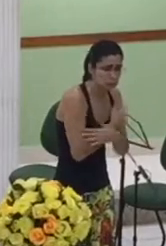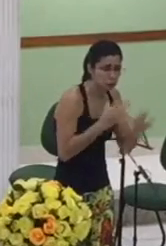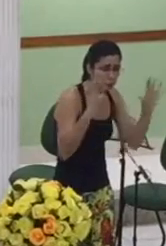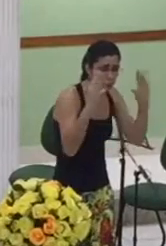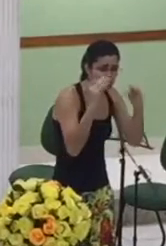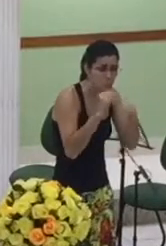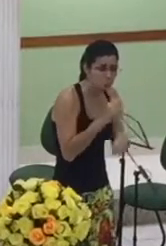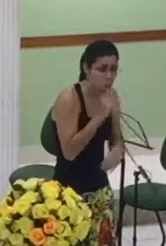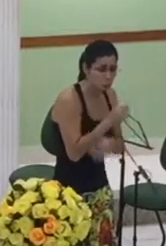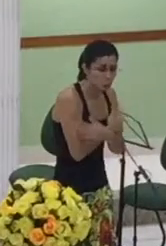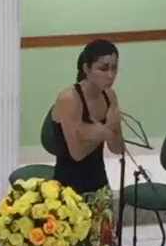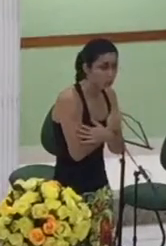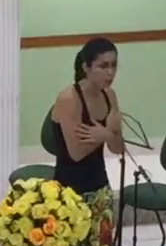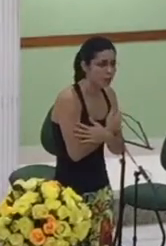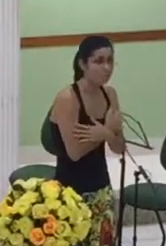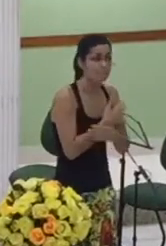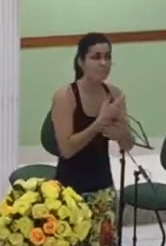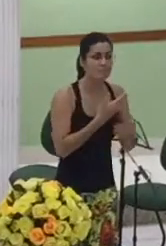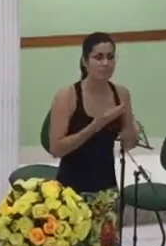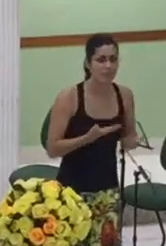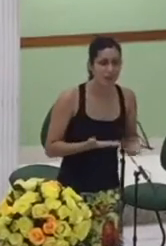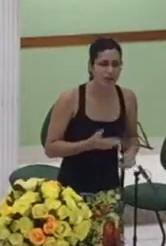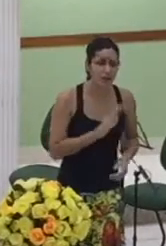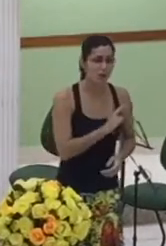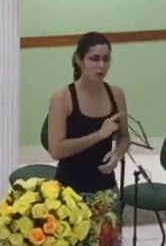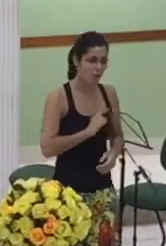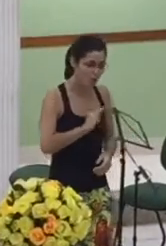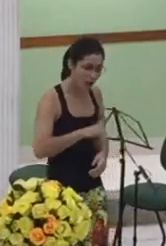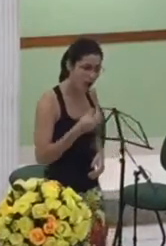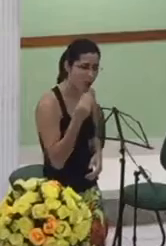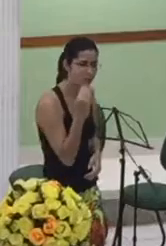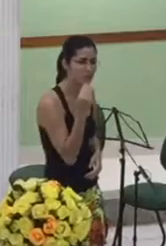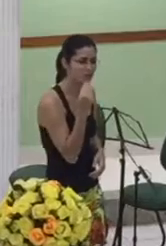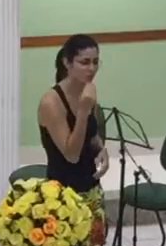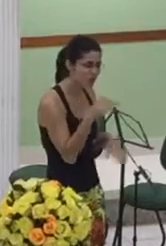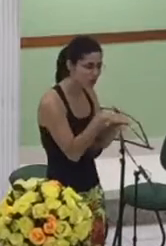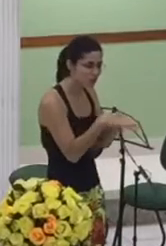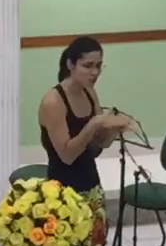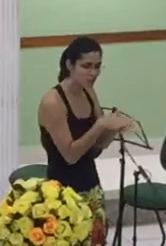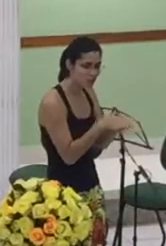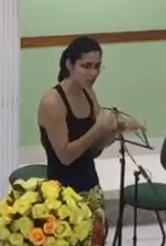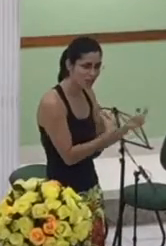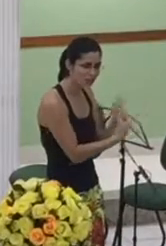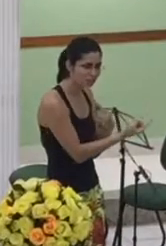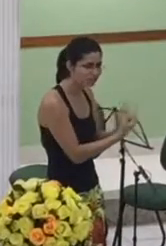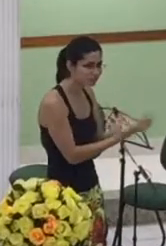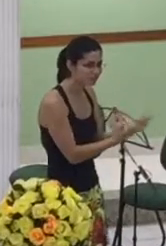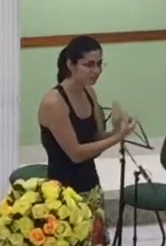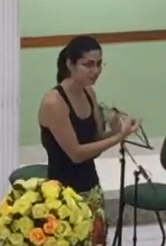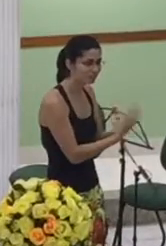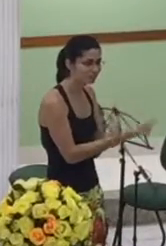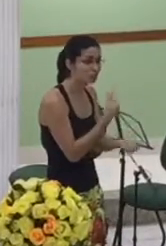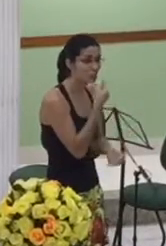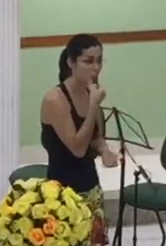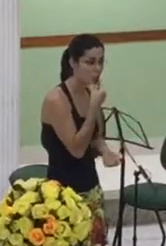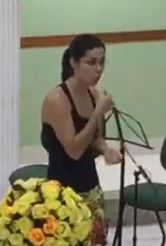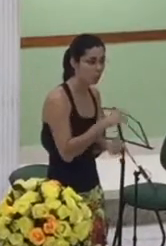começa a ter uma conversa com ele longe de toda festividade longe de tudo de todas as pessoas